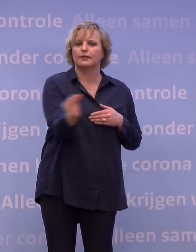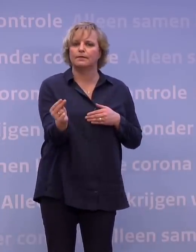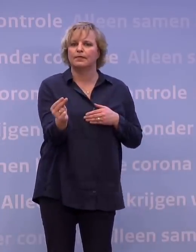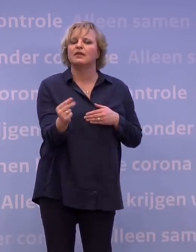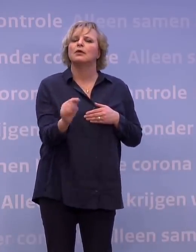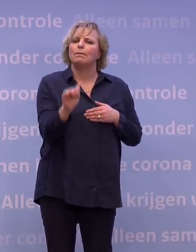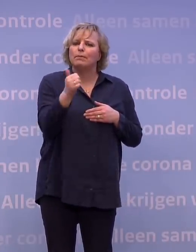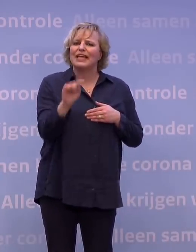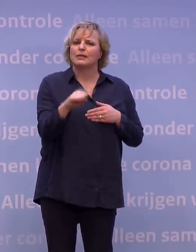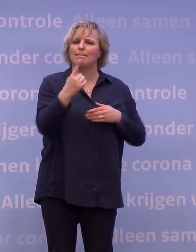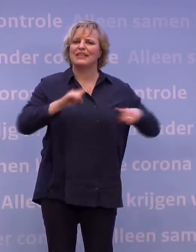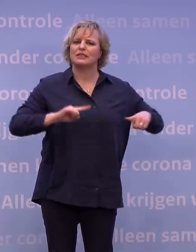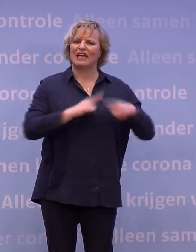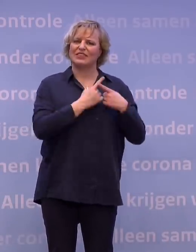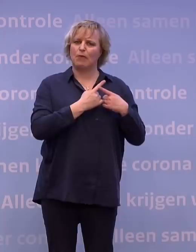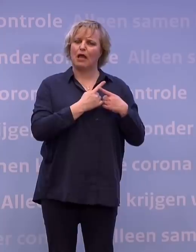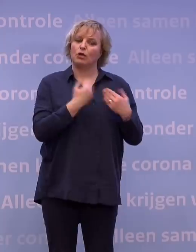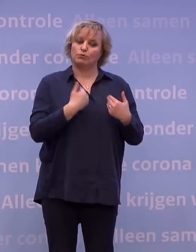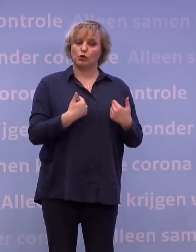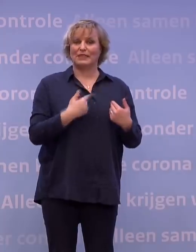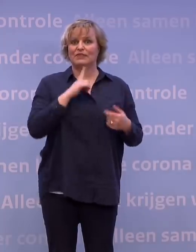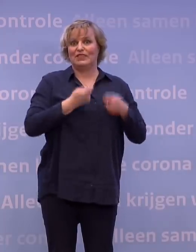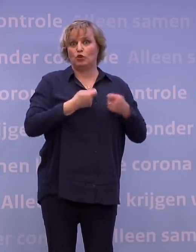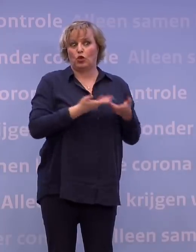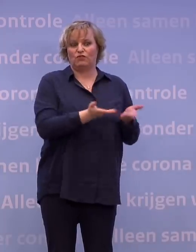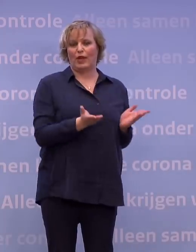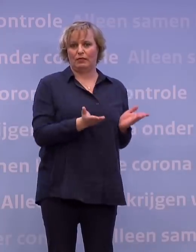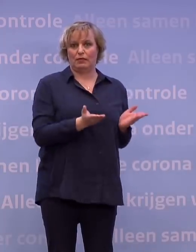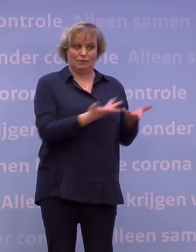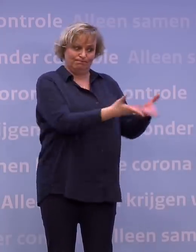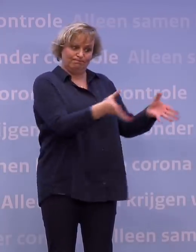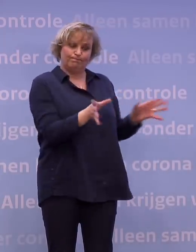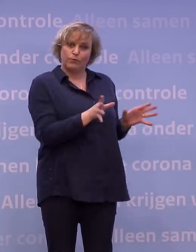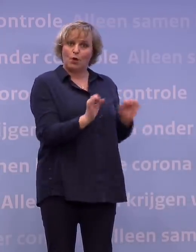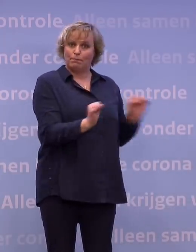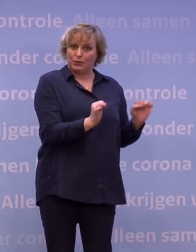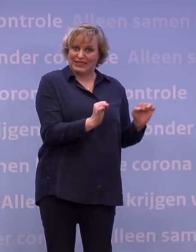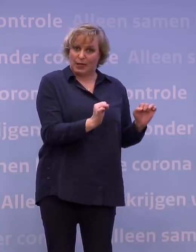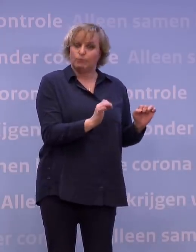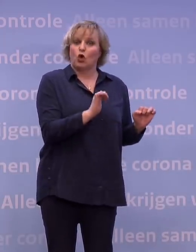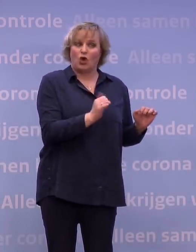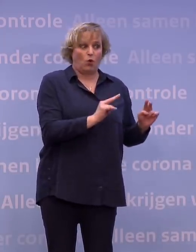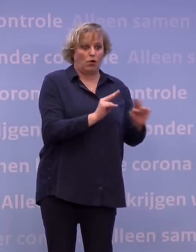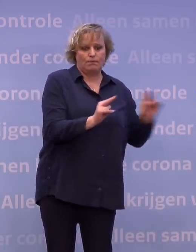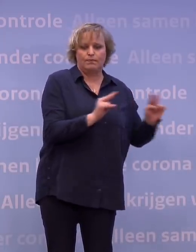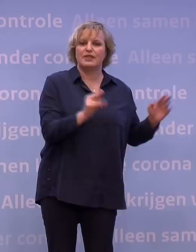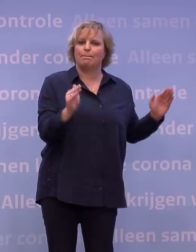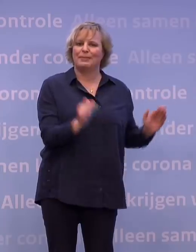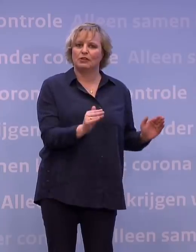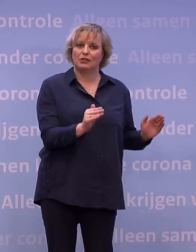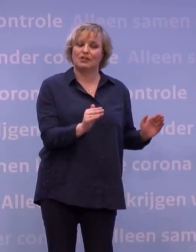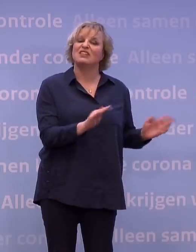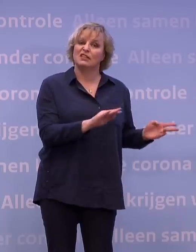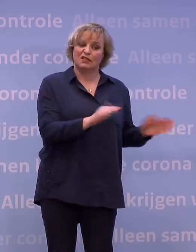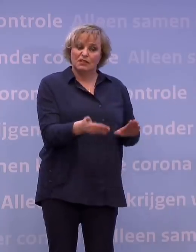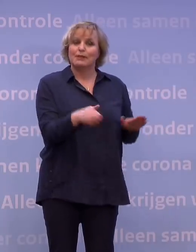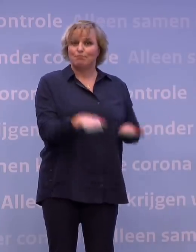meest kwetsbaren en de mensen die voor hen zorgen. Want als zij beschermd zijn, worden er minder mensen ziek, overlijden er minder mensen,